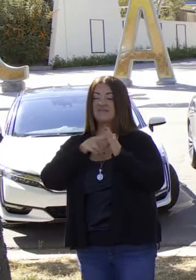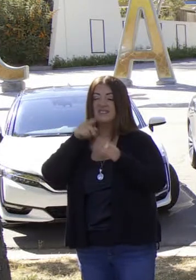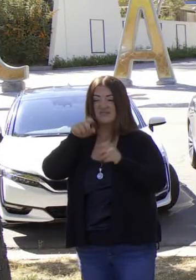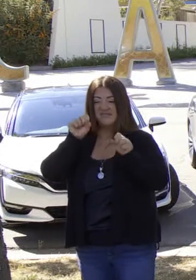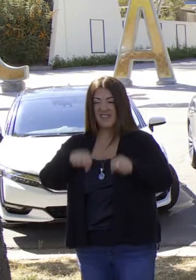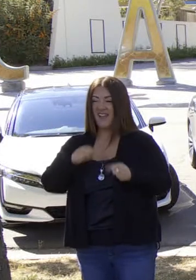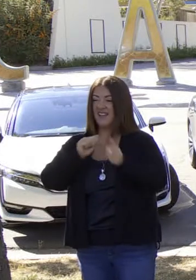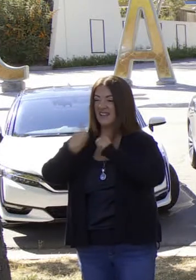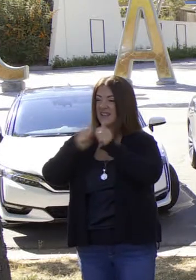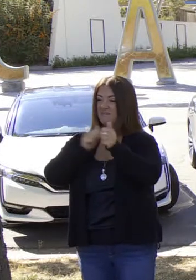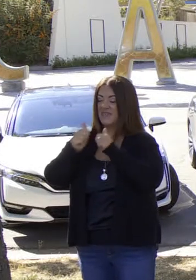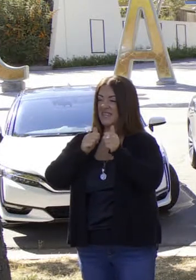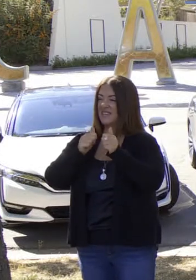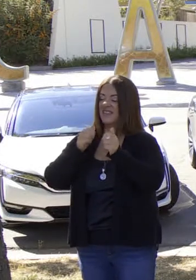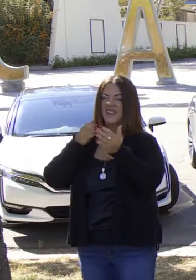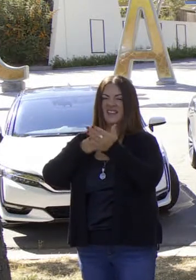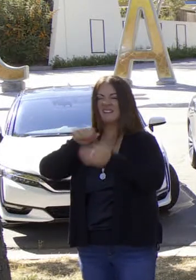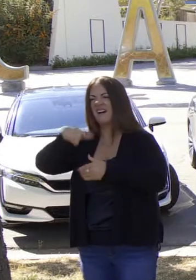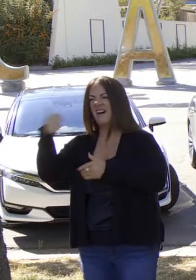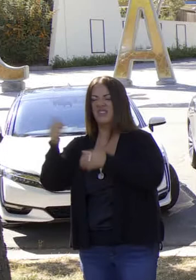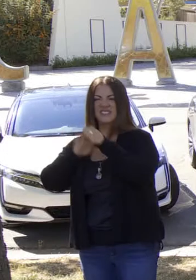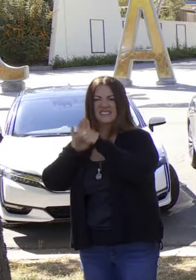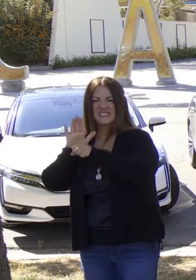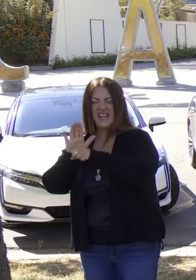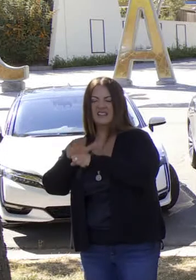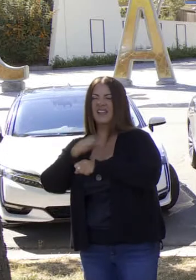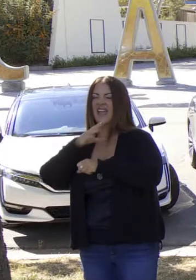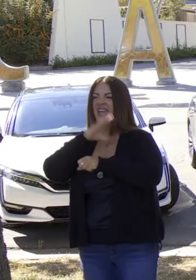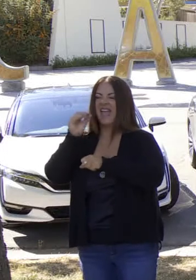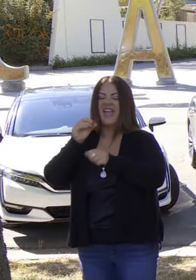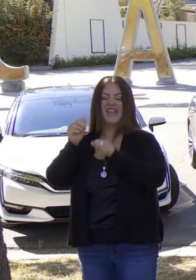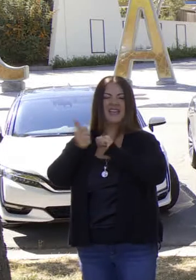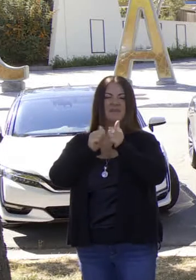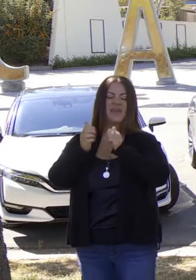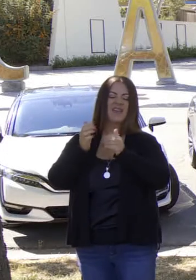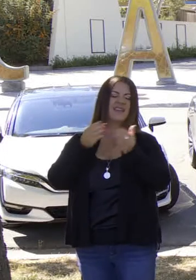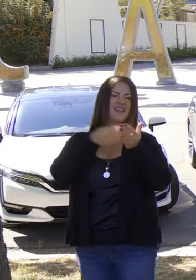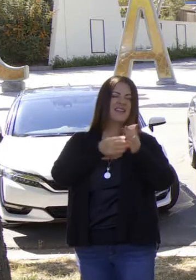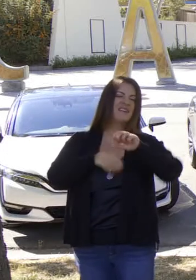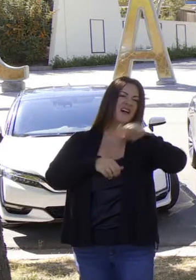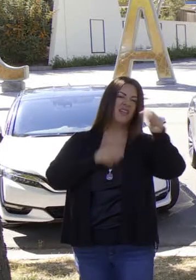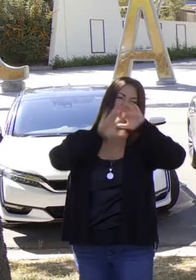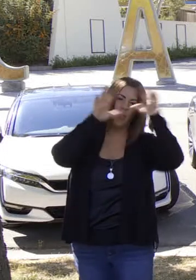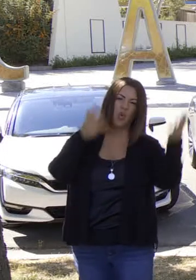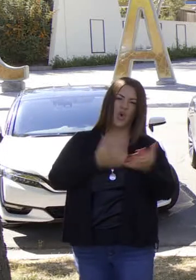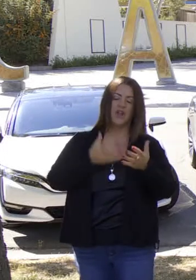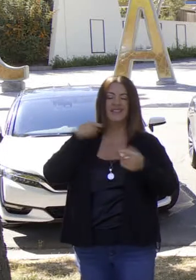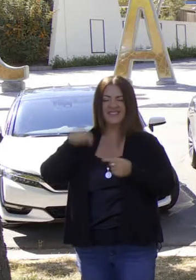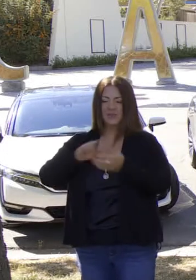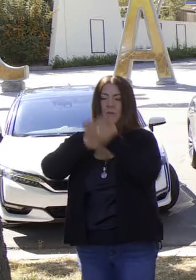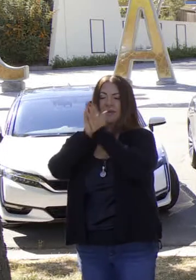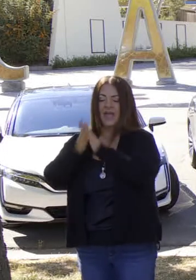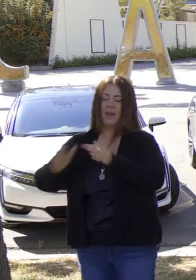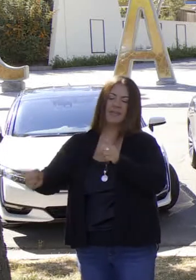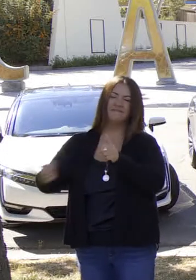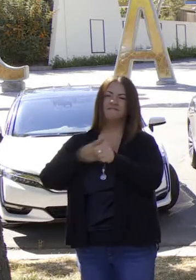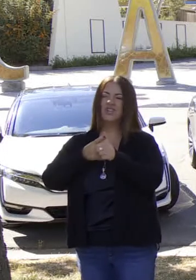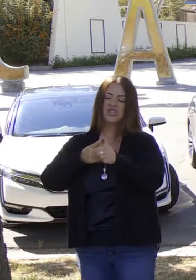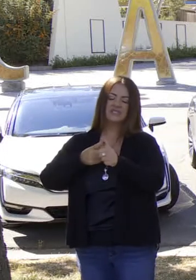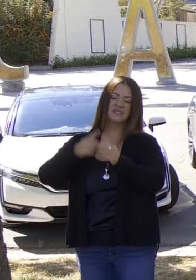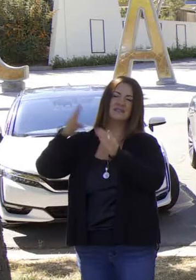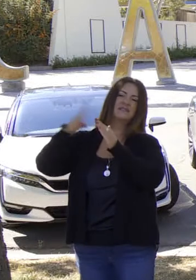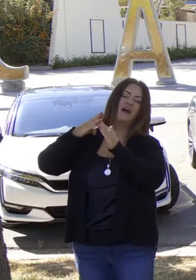oportunidad de competir nacionalmente y globalmente no tiene límite. Esta es la siguiente